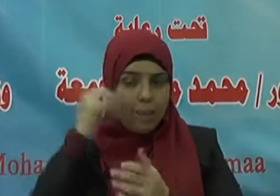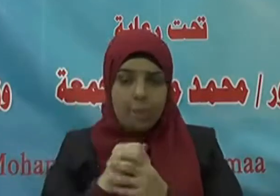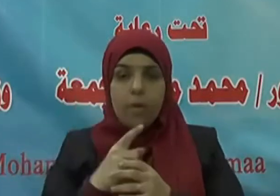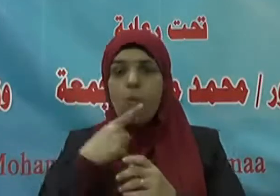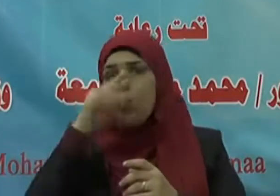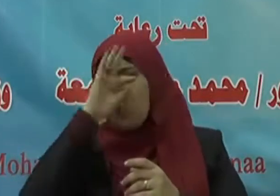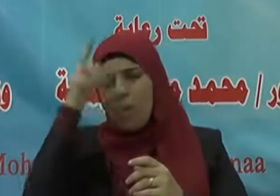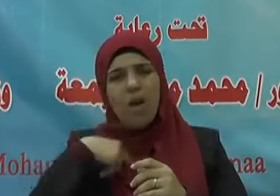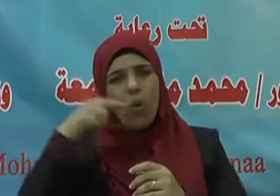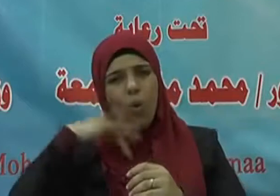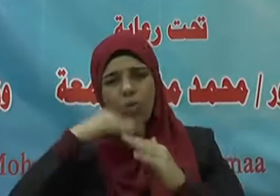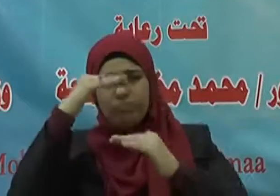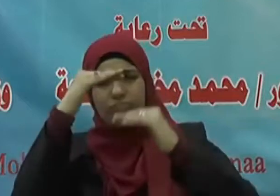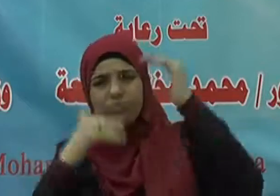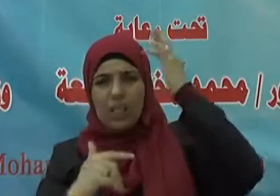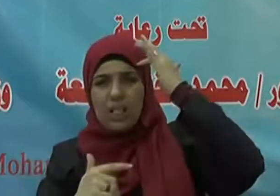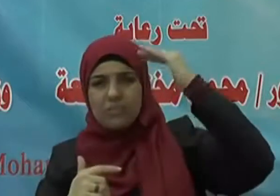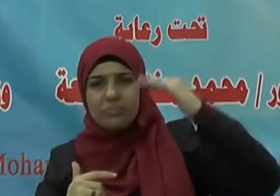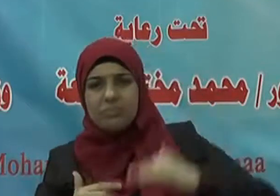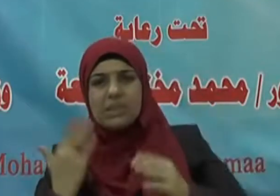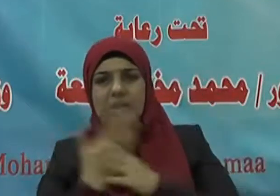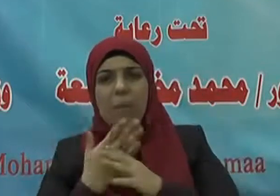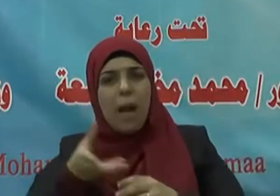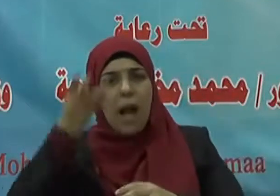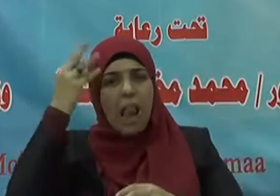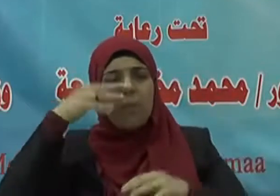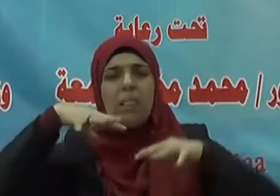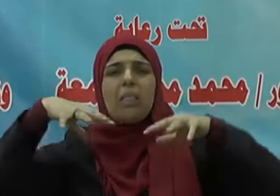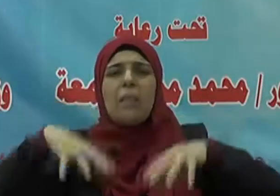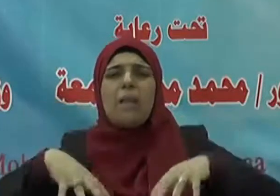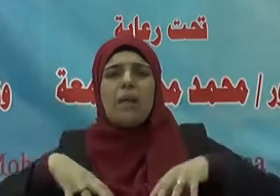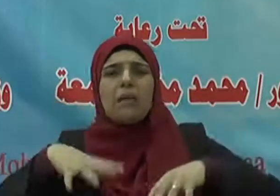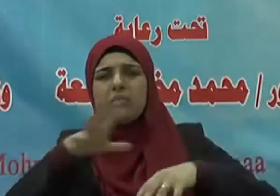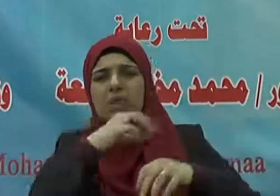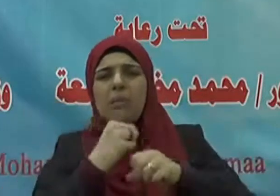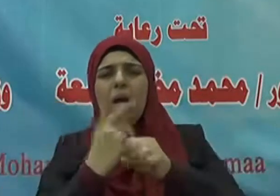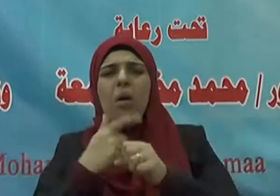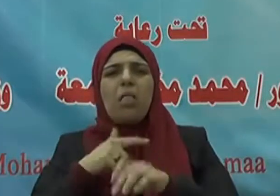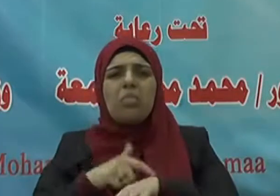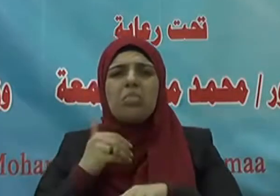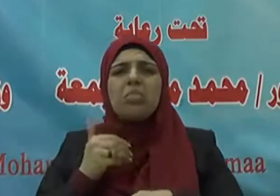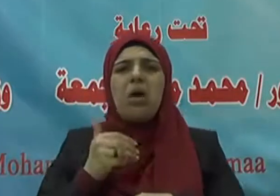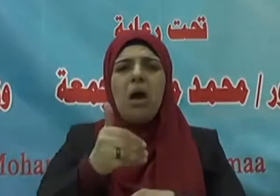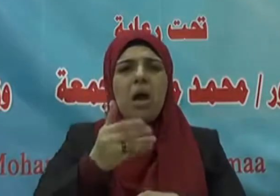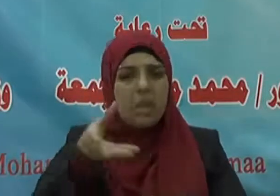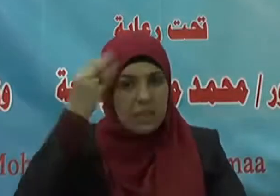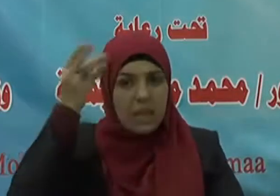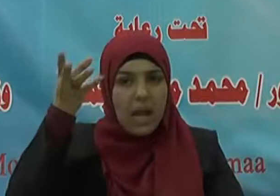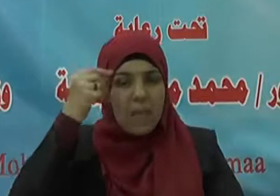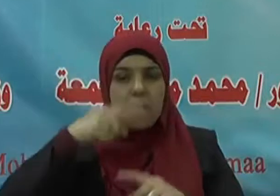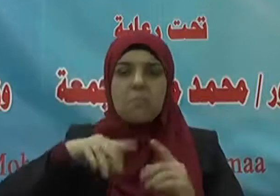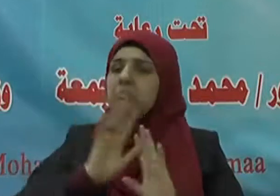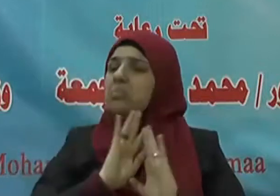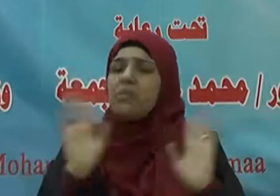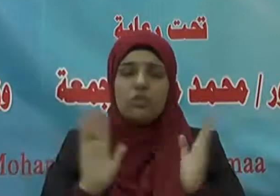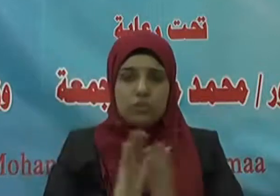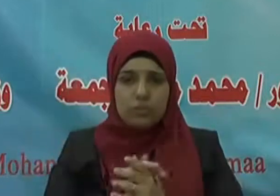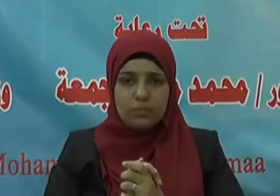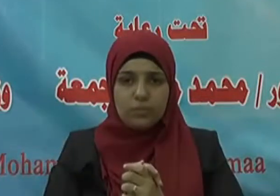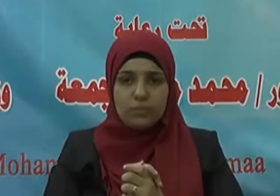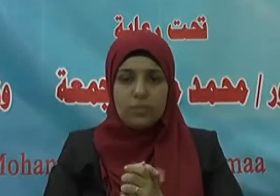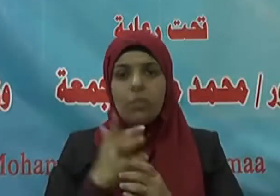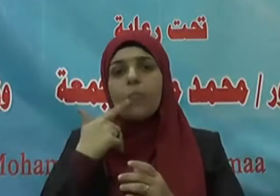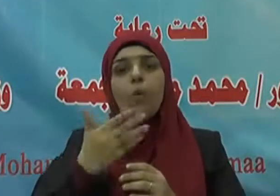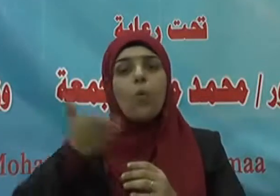وما تخلفت أخرى إلا بتكاسلها وتأخرها في ميدان